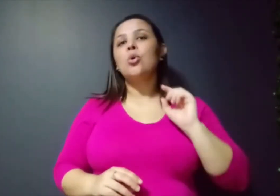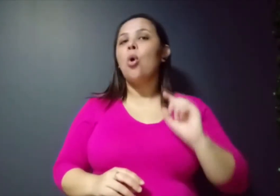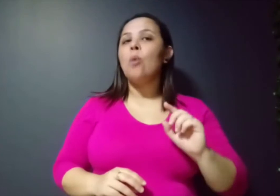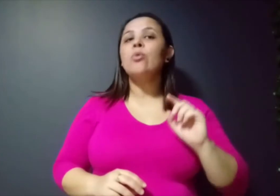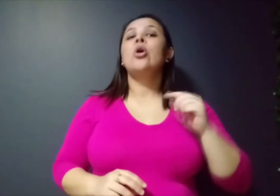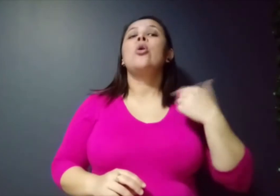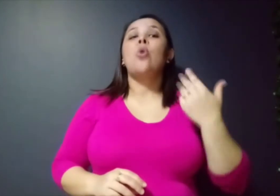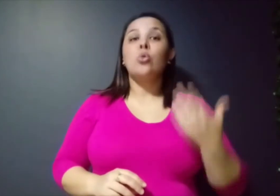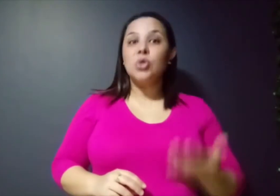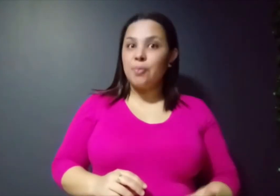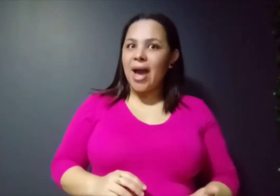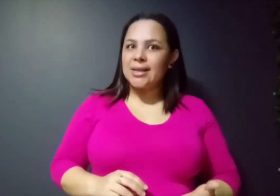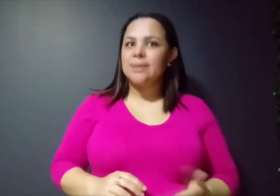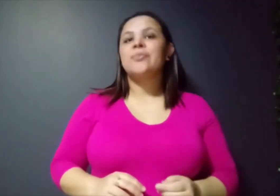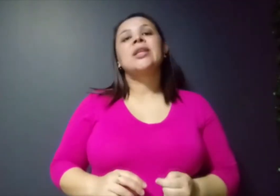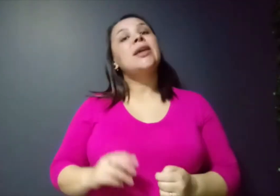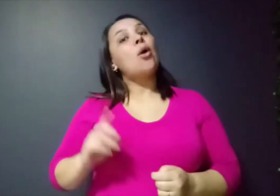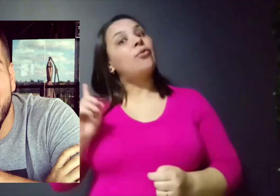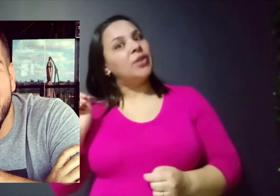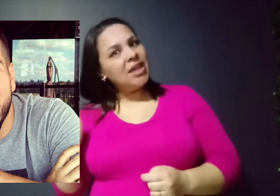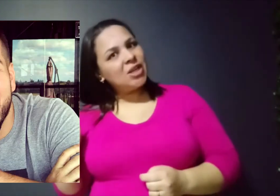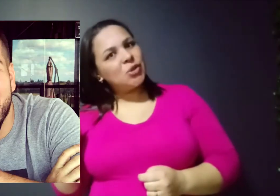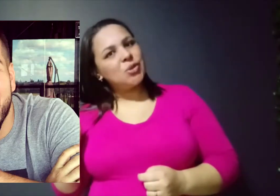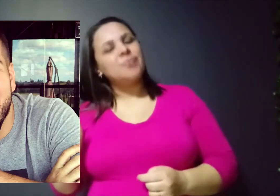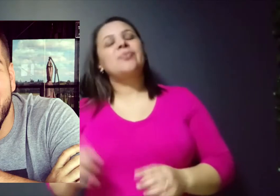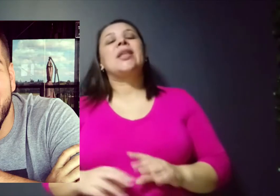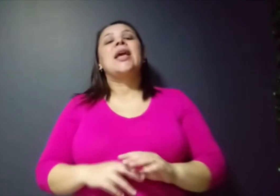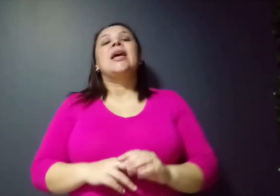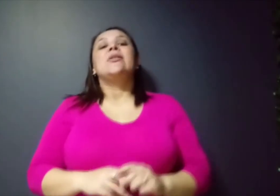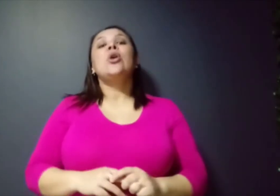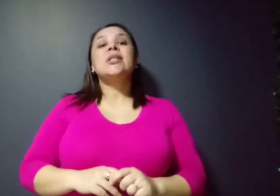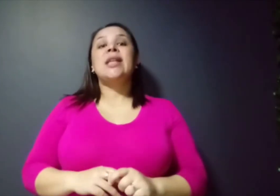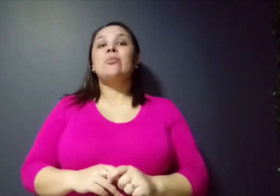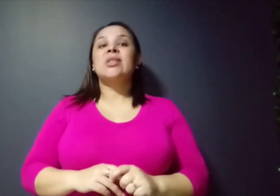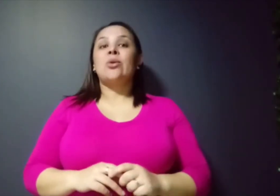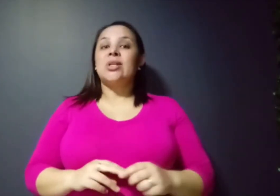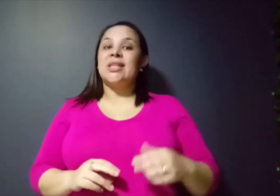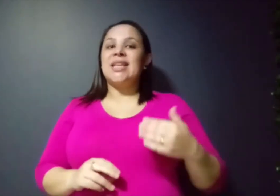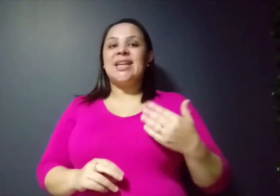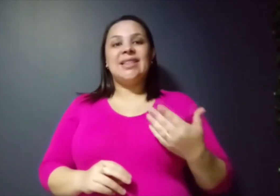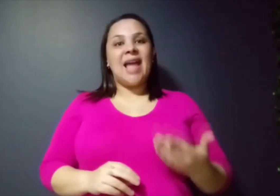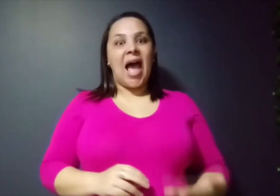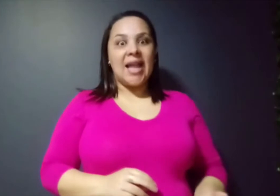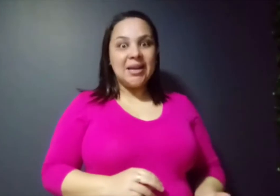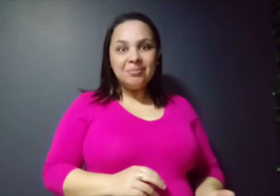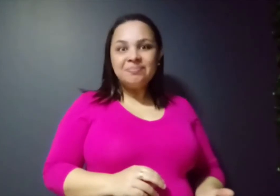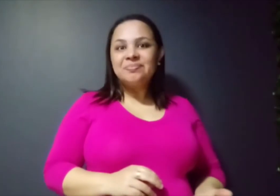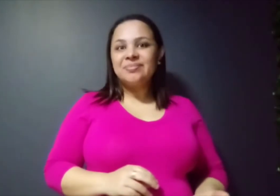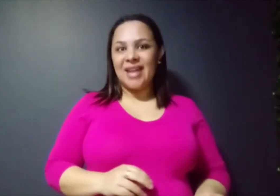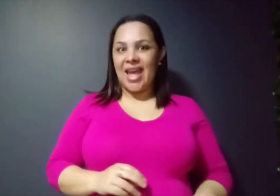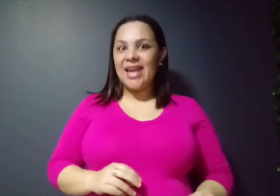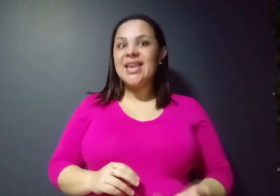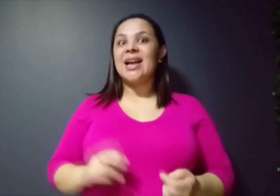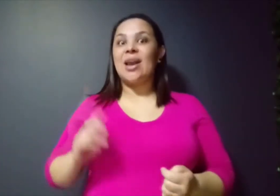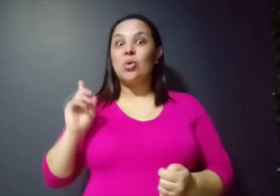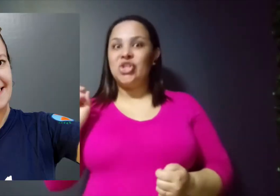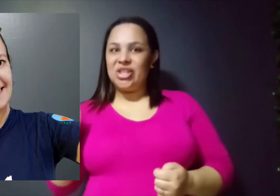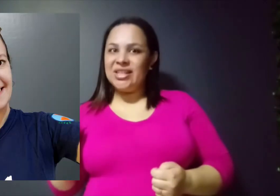como com os pais, que é o Vinícius. Nós temos a nossa secretária, né, que é a Claudinha,